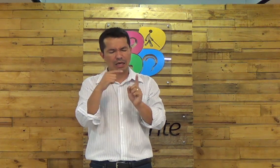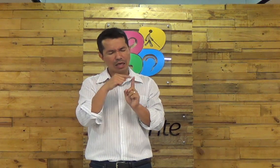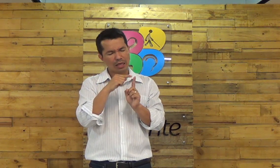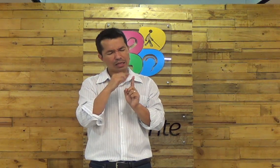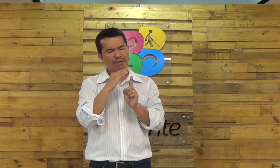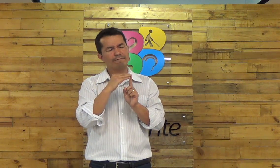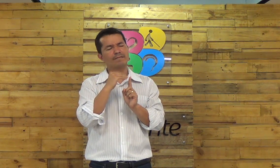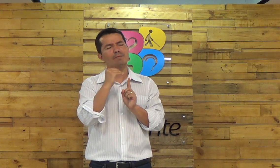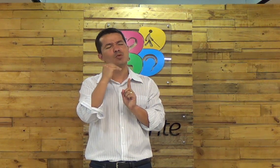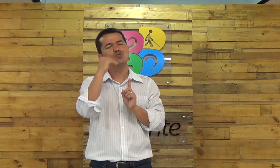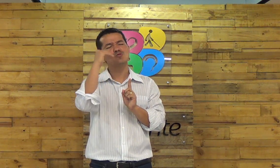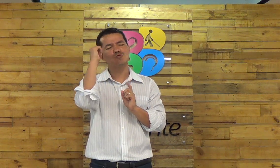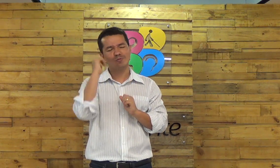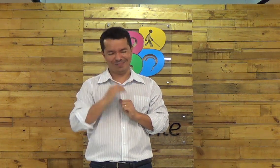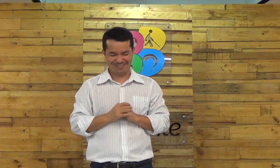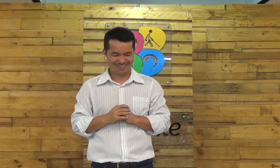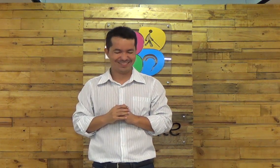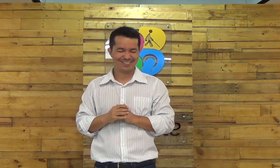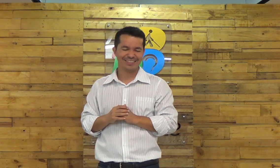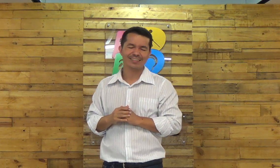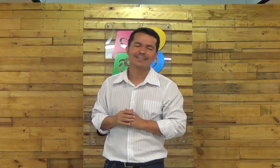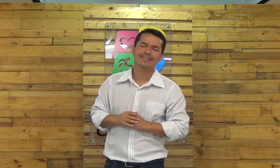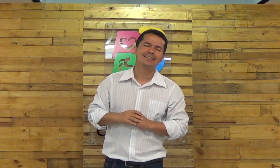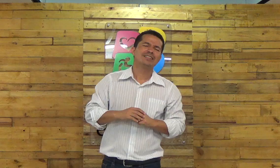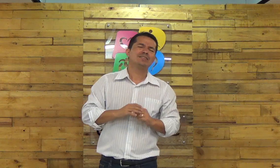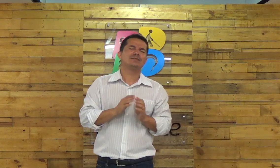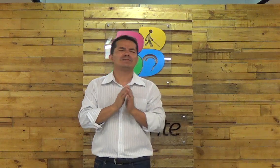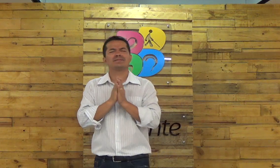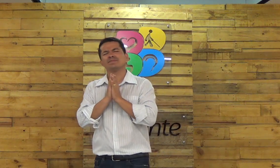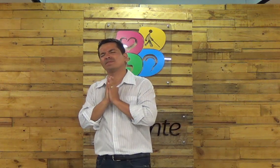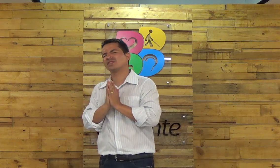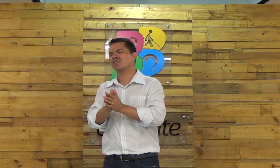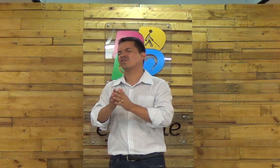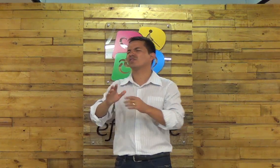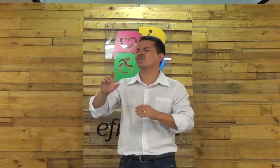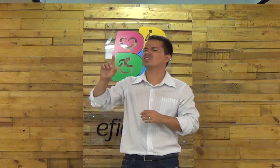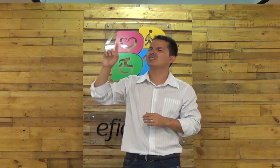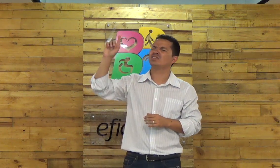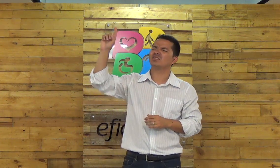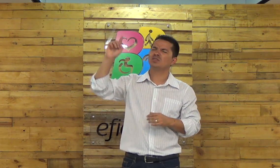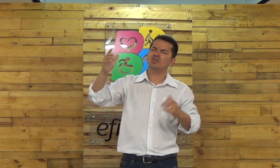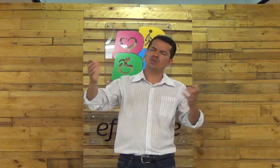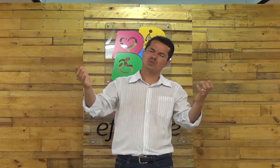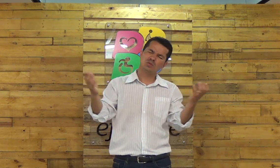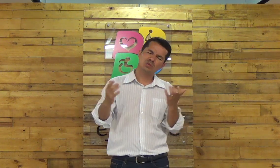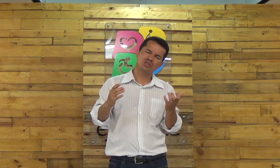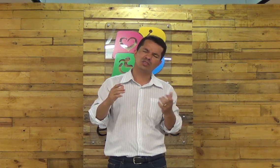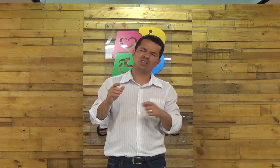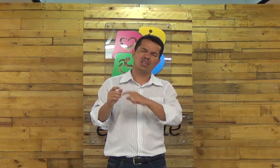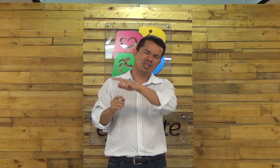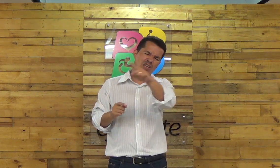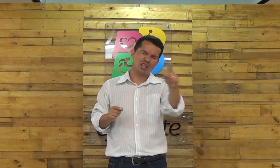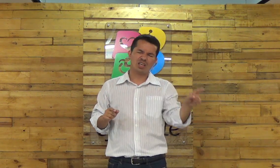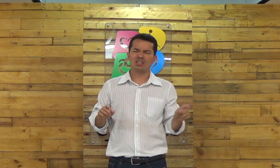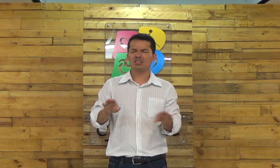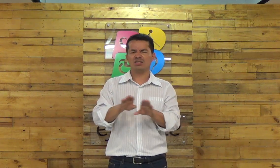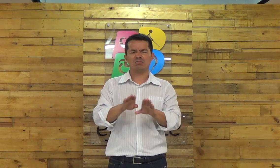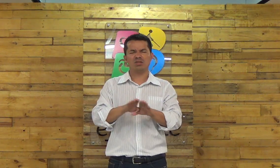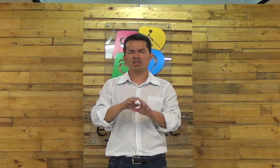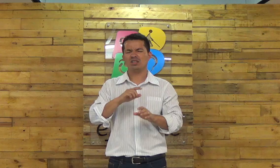nele Jesus queria que aquele moço se tornasse conhecido por favor Deus agora eu te peço